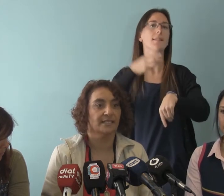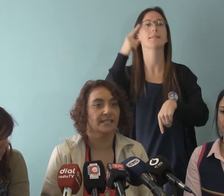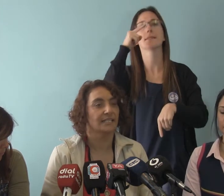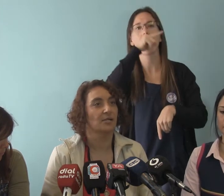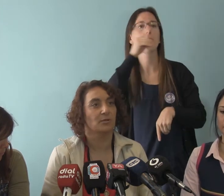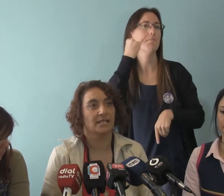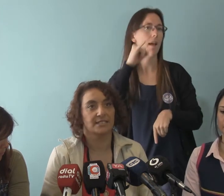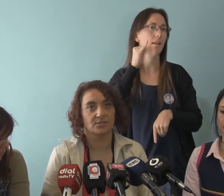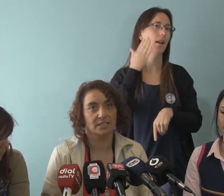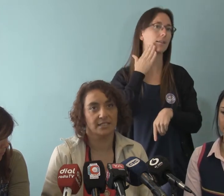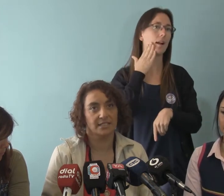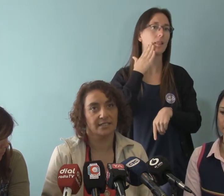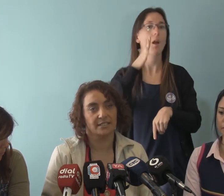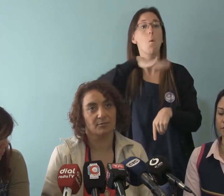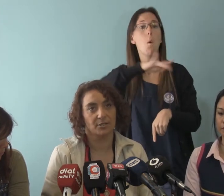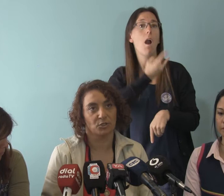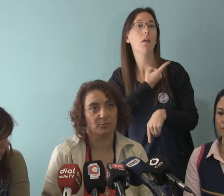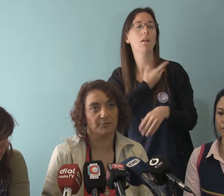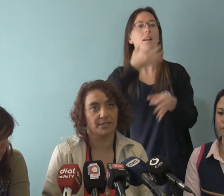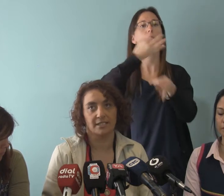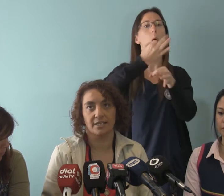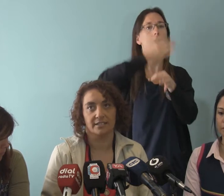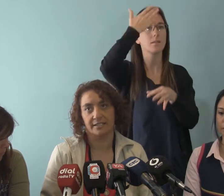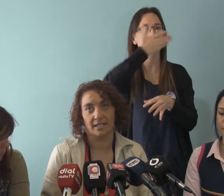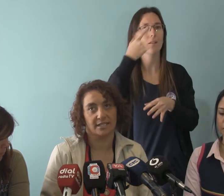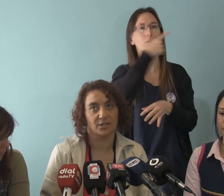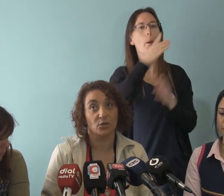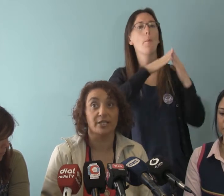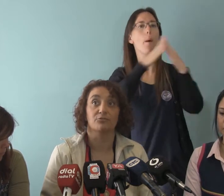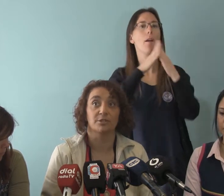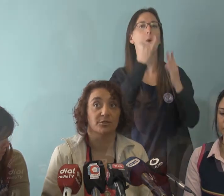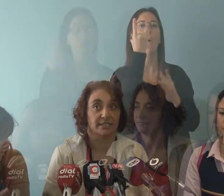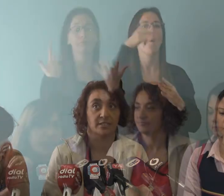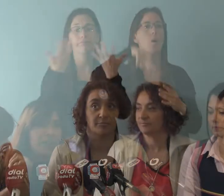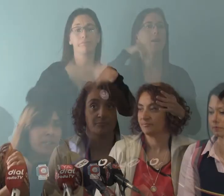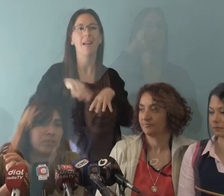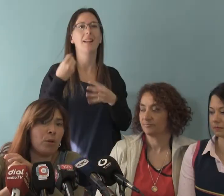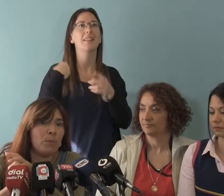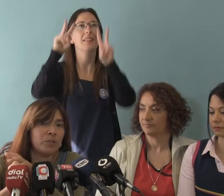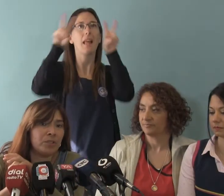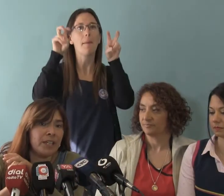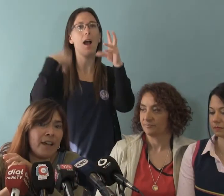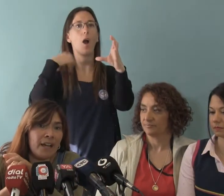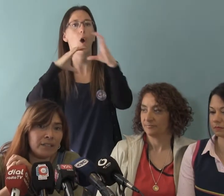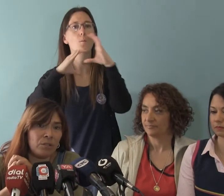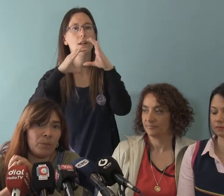en la Escuela Gicolini, en el barrio Numer, entre las calles Roca y Rufino Ortega. Nosotros como sociedad somos